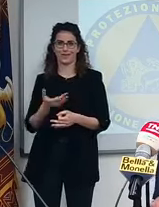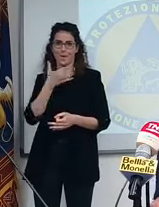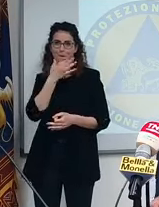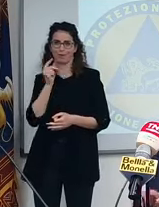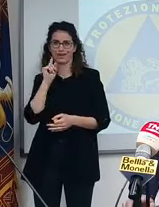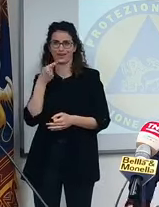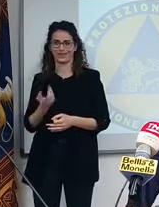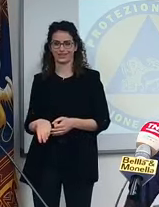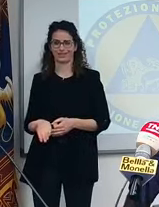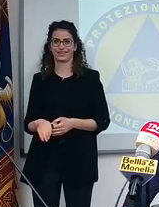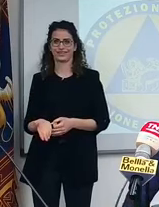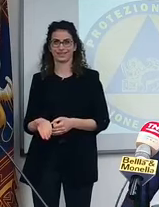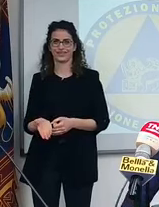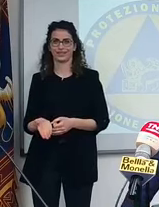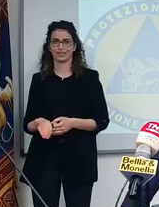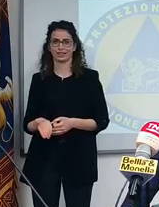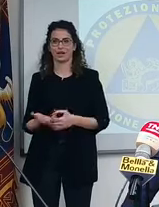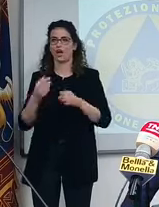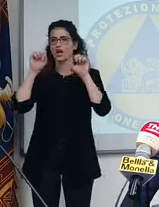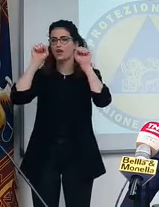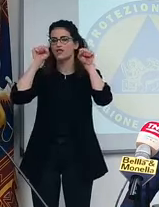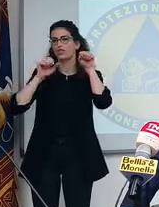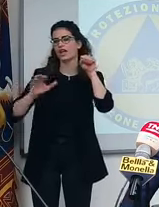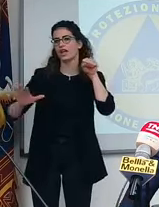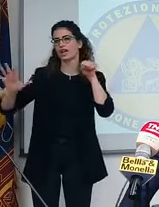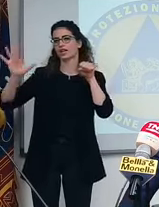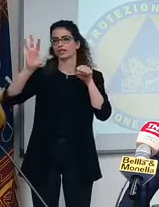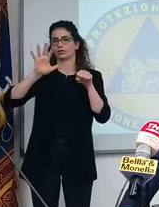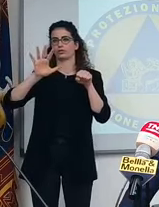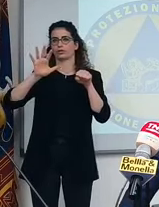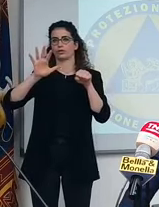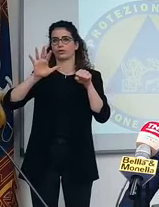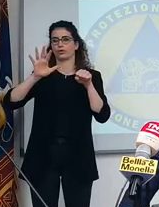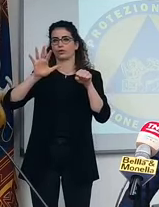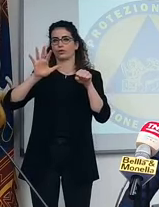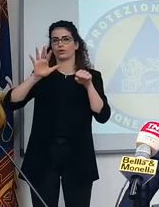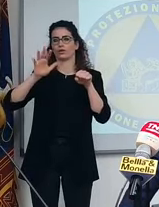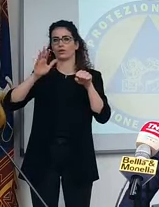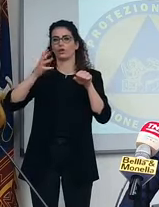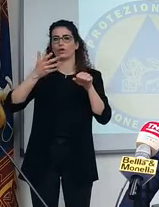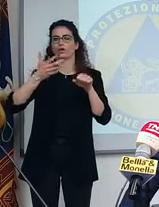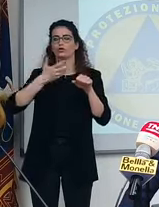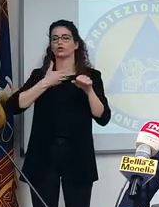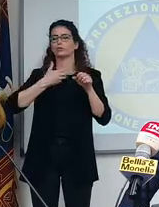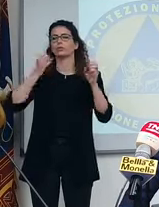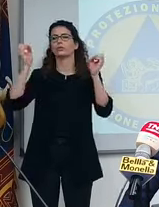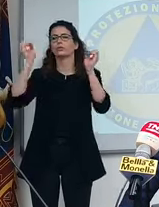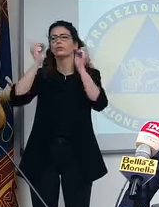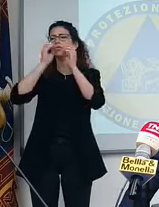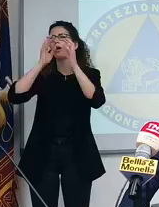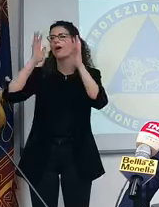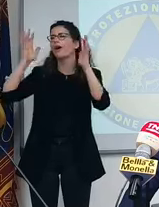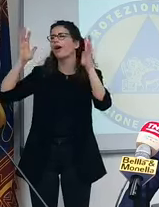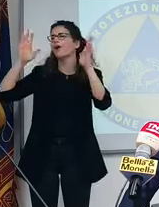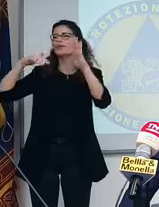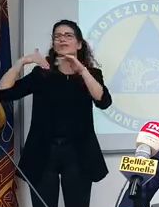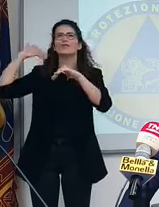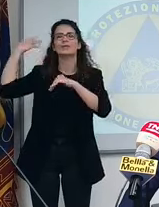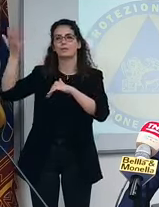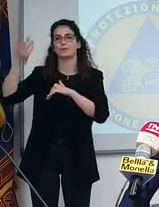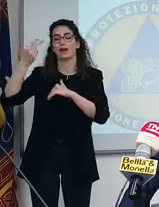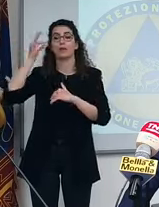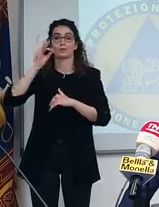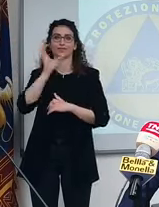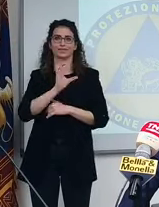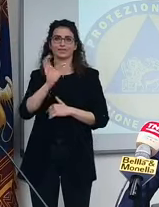Non c'è dubbio sul fatto che il Veneto sia oltre ogni possibile sogno dal punto di vista turistico. E